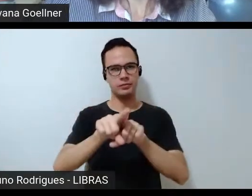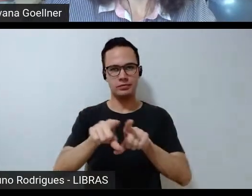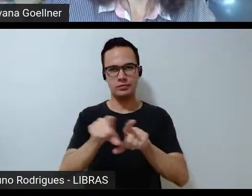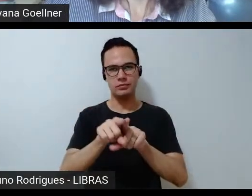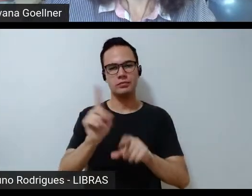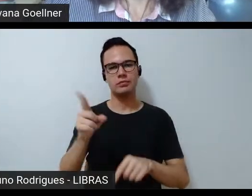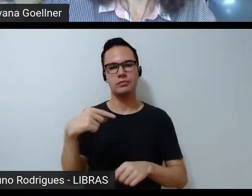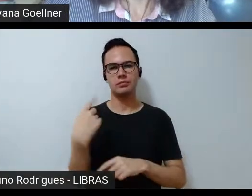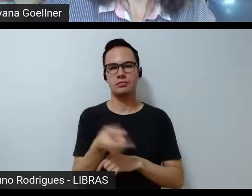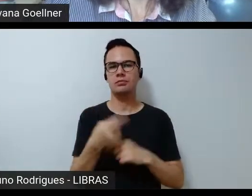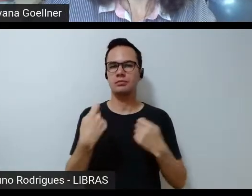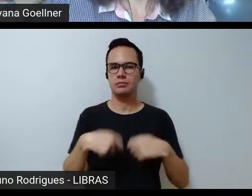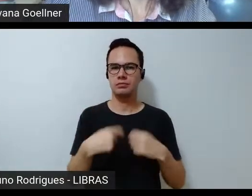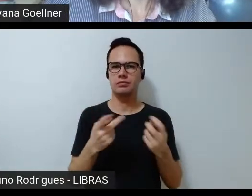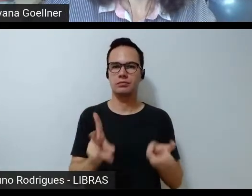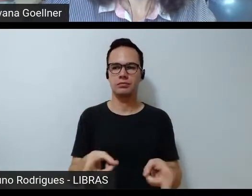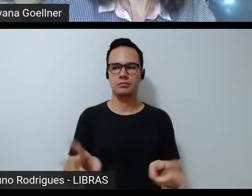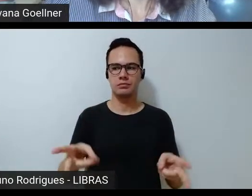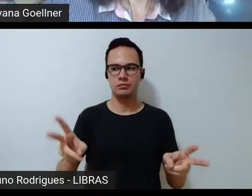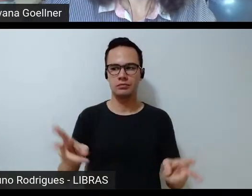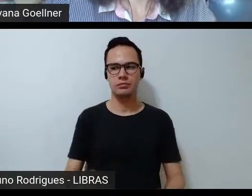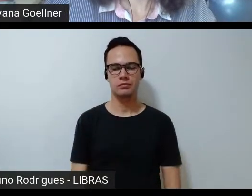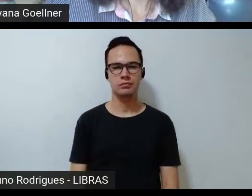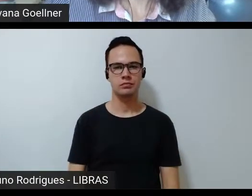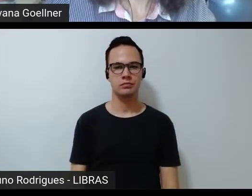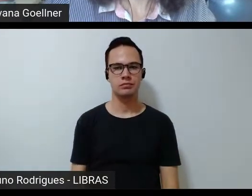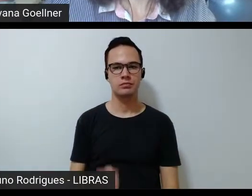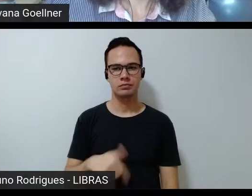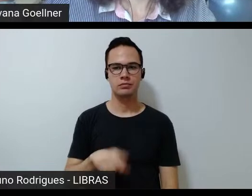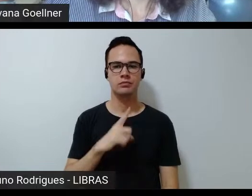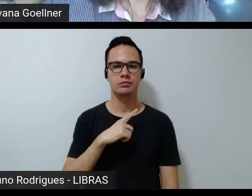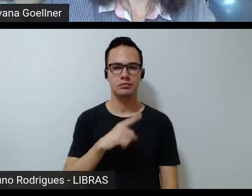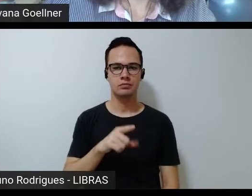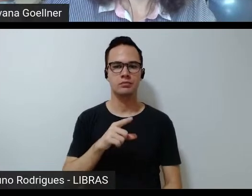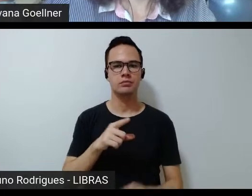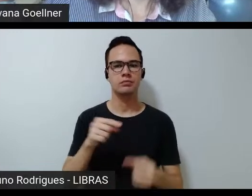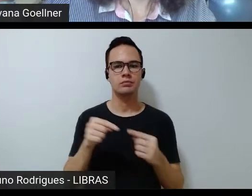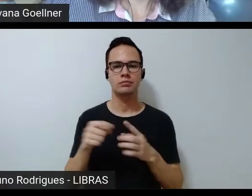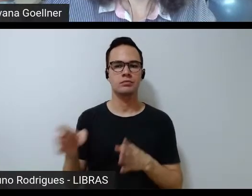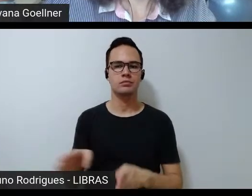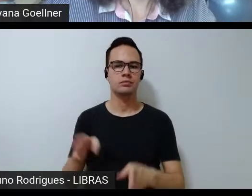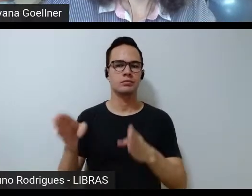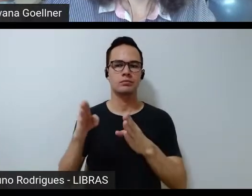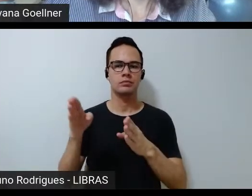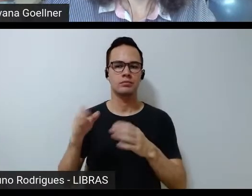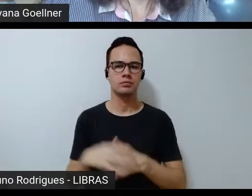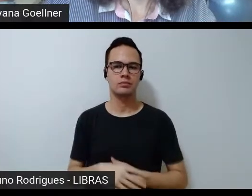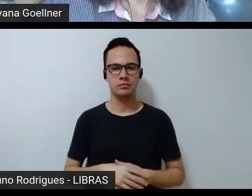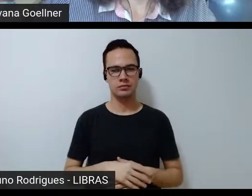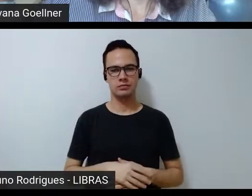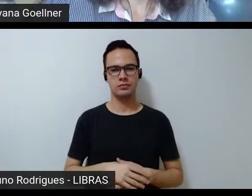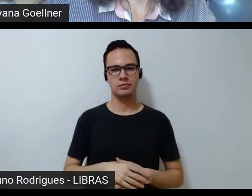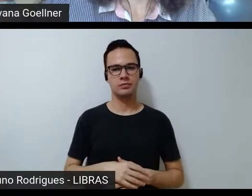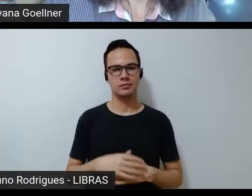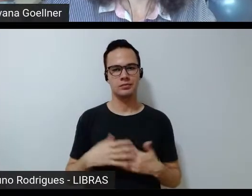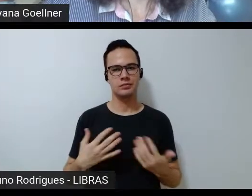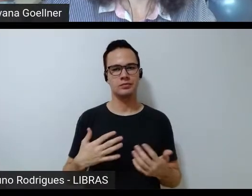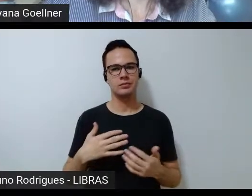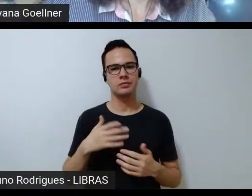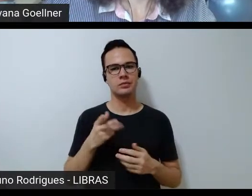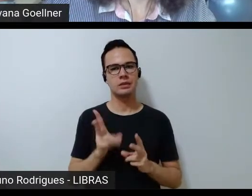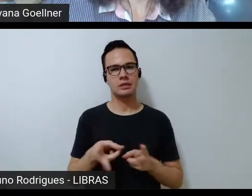precisamos continuar aqui. O que nós temos são caminhos, são pistas. E aí é seguir